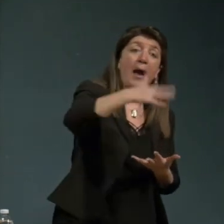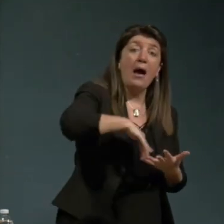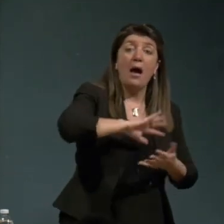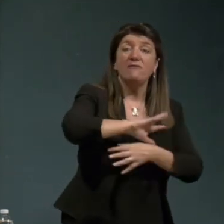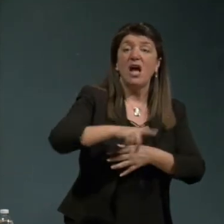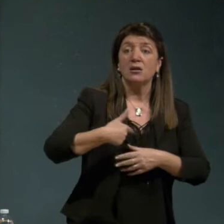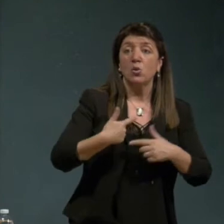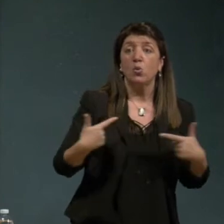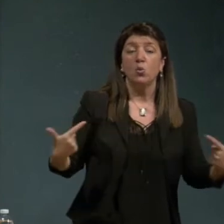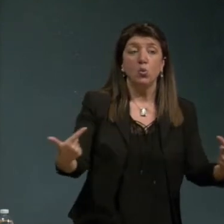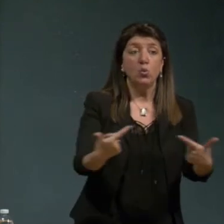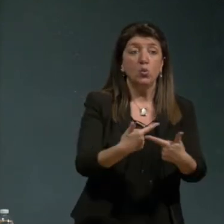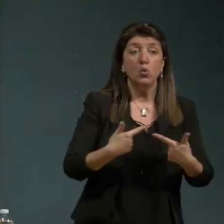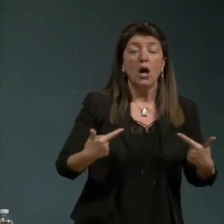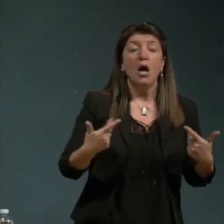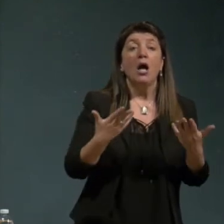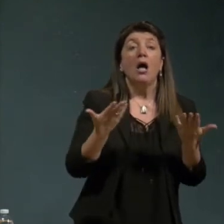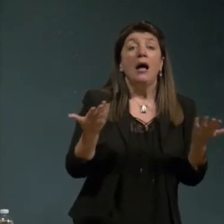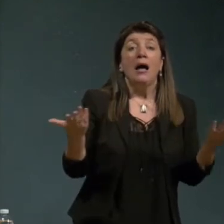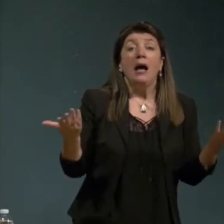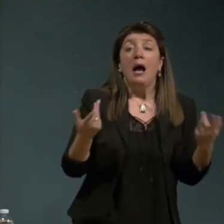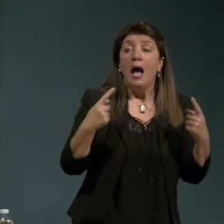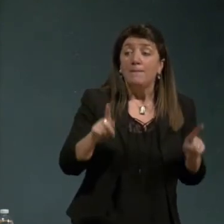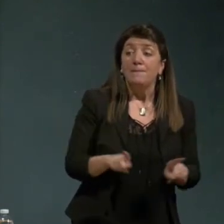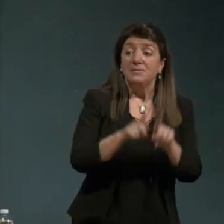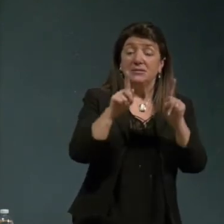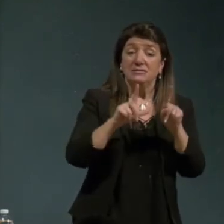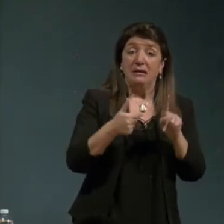deve pensare allo stesso tempo